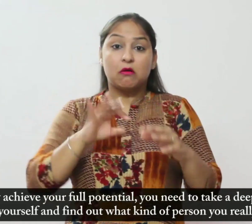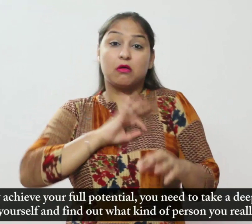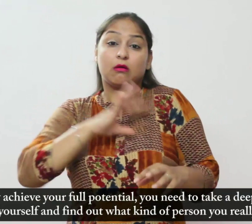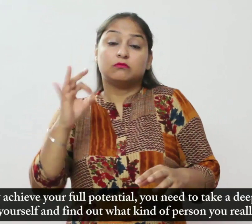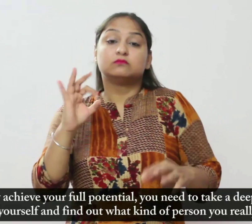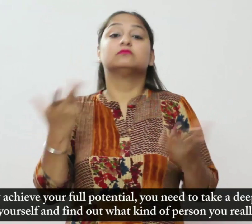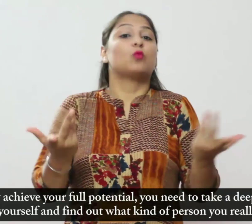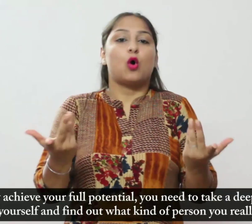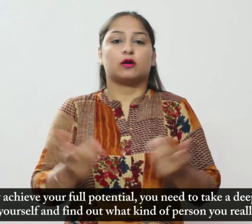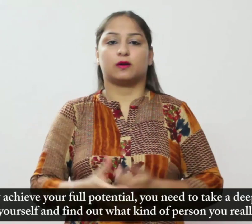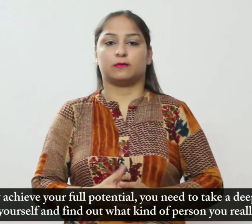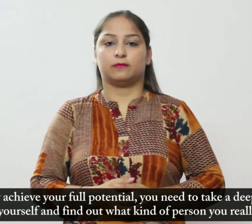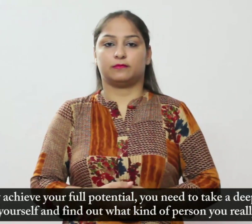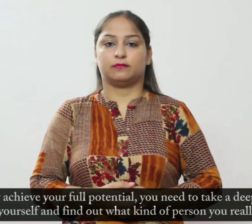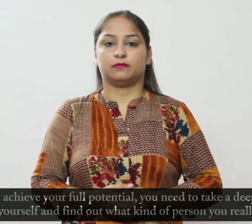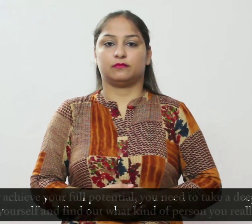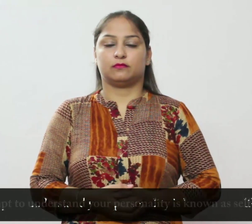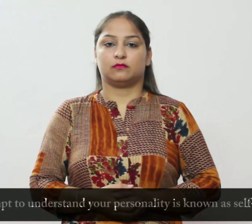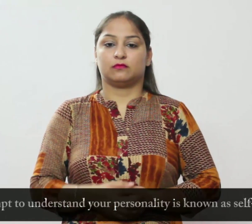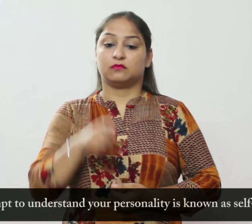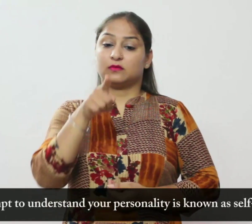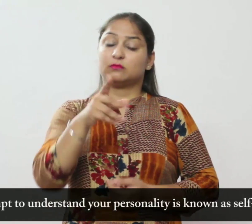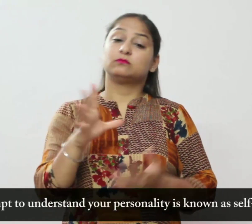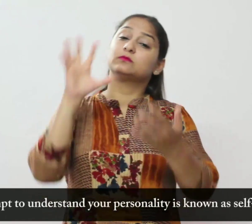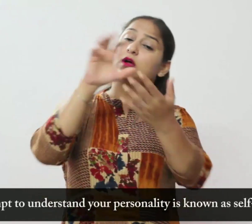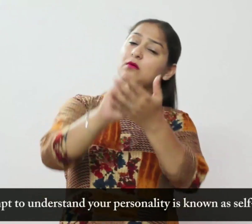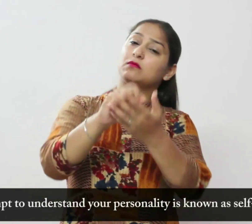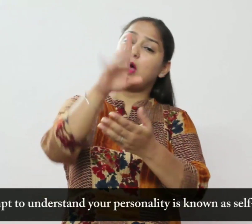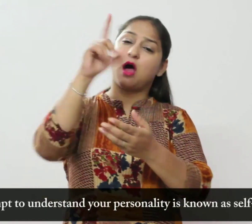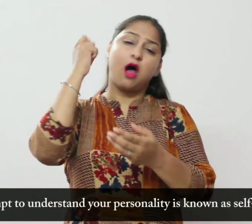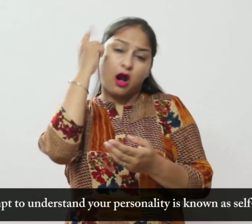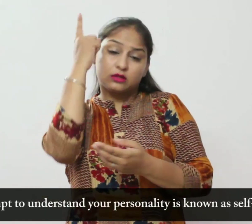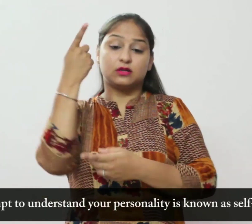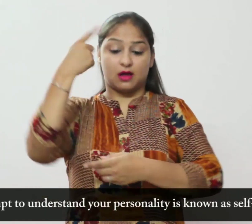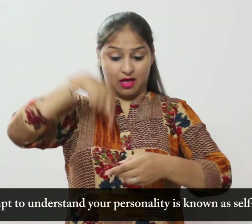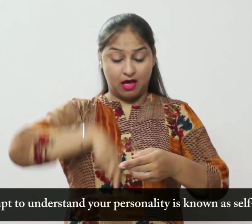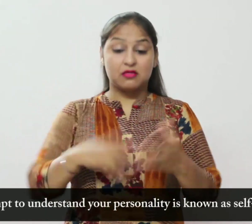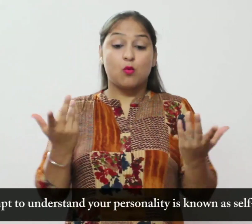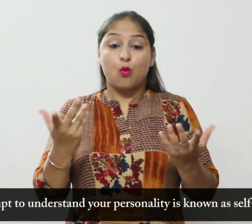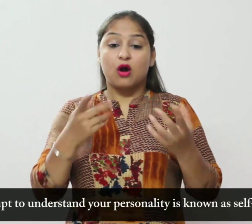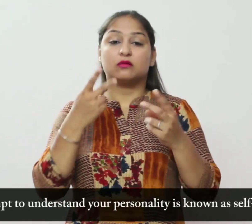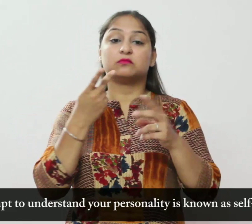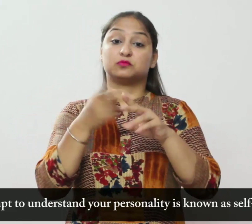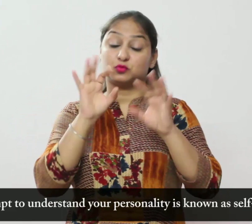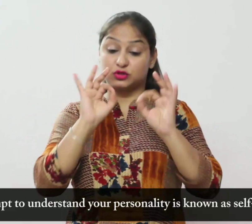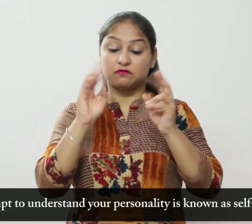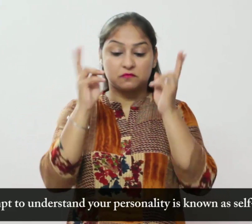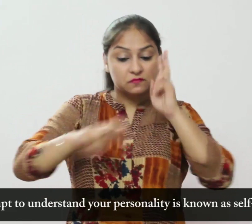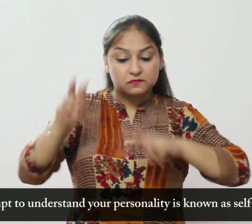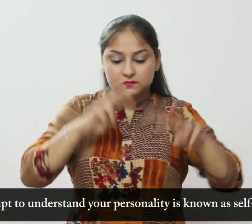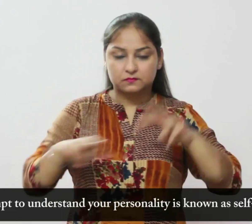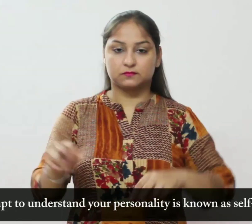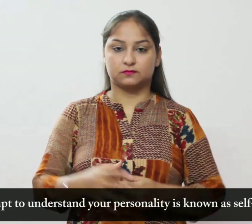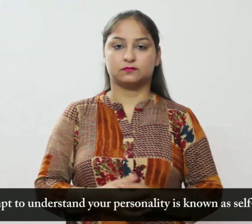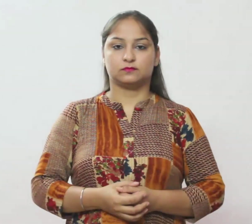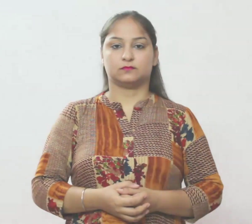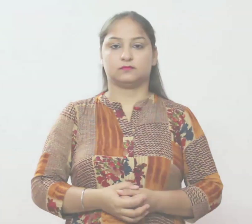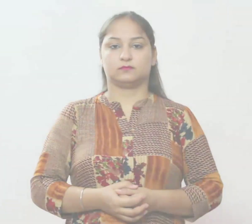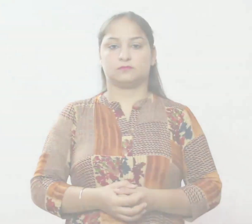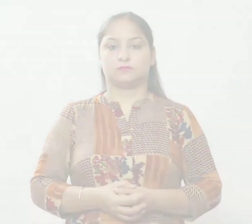लगाने की आवश रखता है कि आप वास्तव में किस तरह के व्यक्ति हैं आपके व्यक्तित्व को समझने